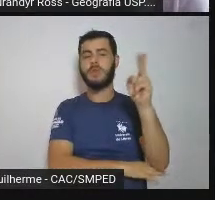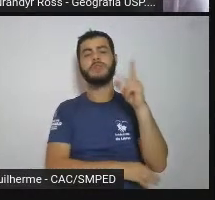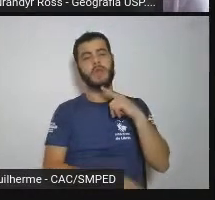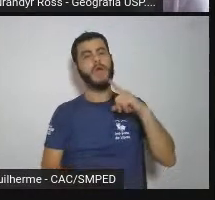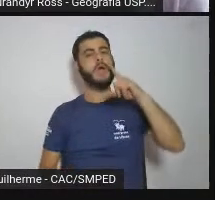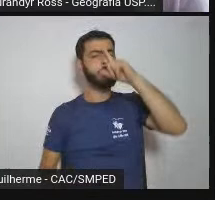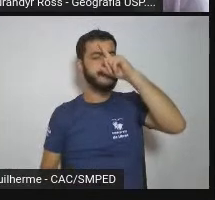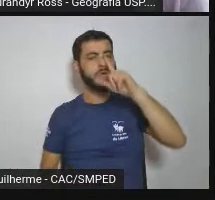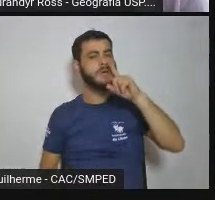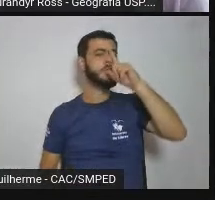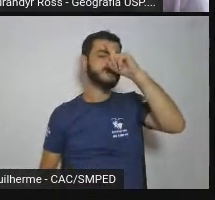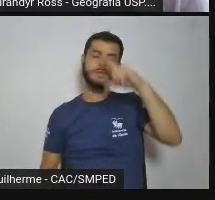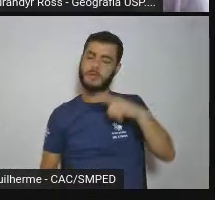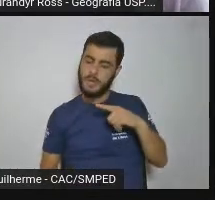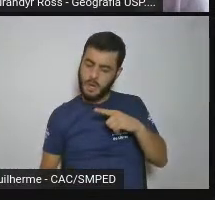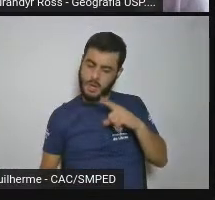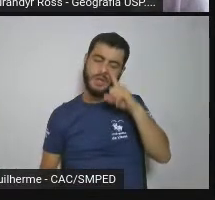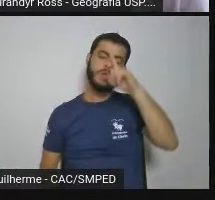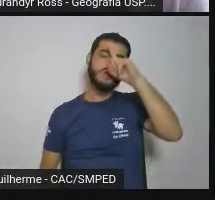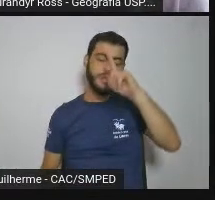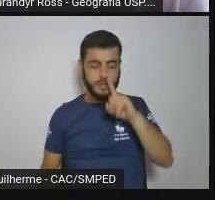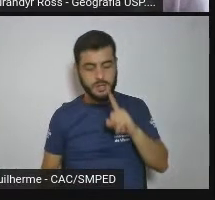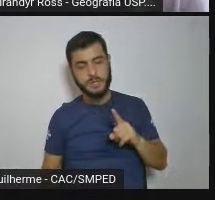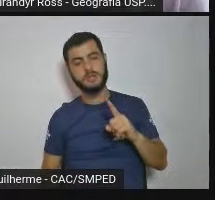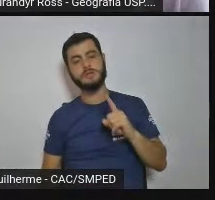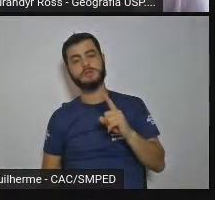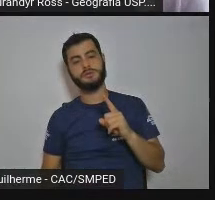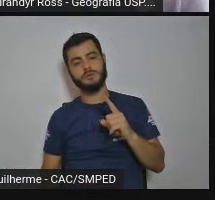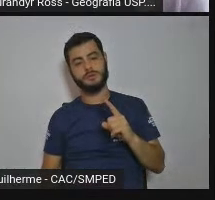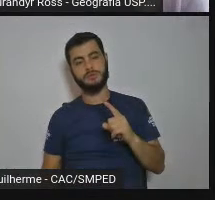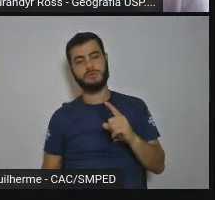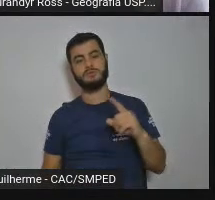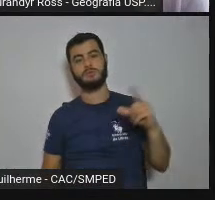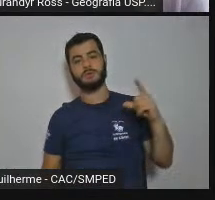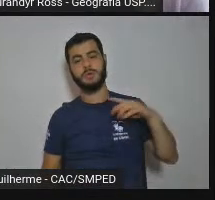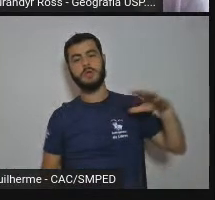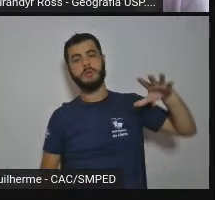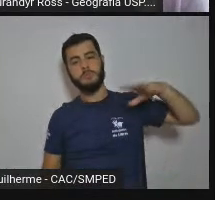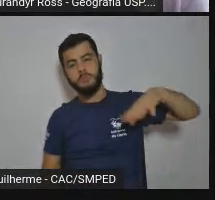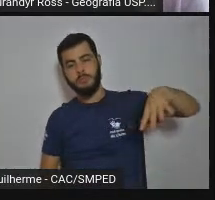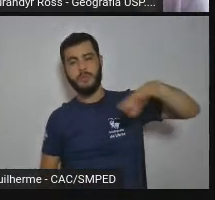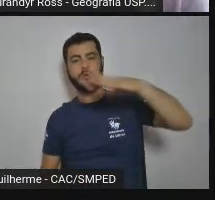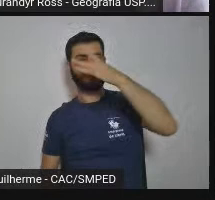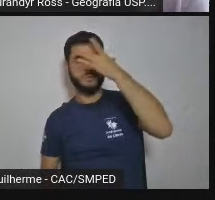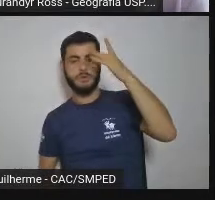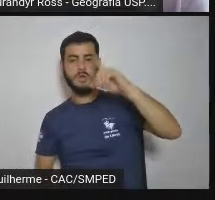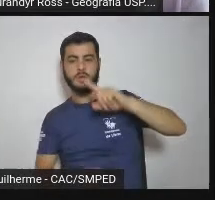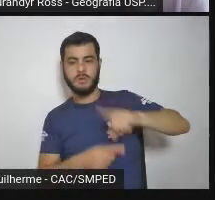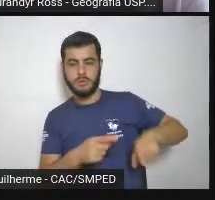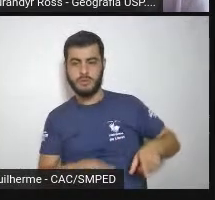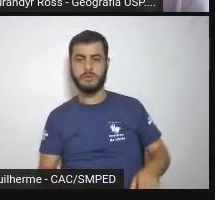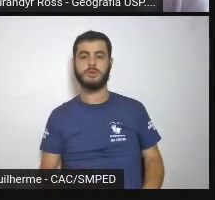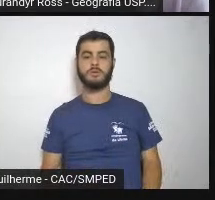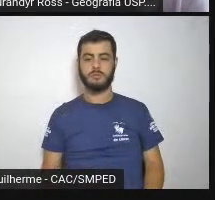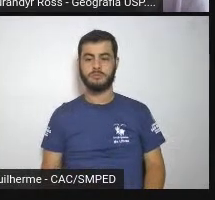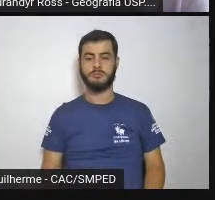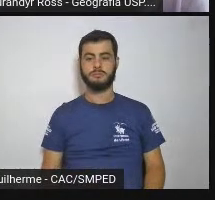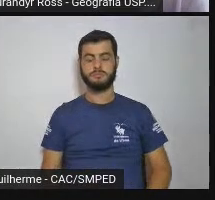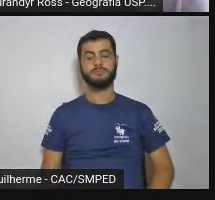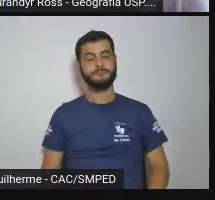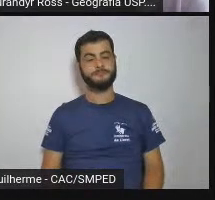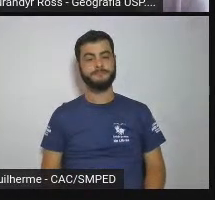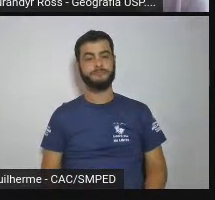por uma ocupação irregular, mas segurando um pouco porque tem aqui uma unidade de